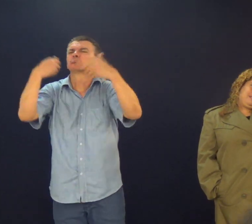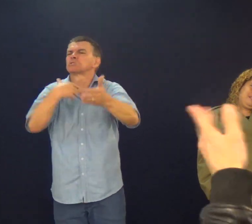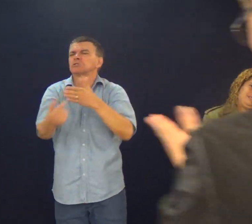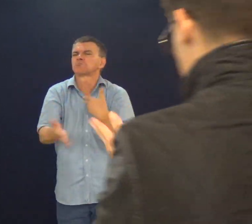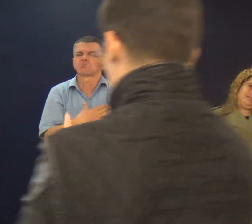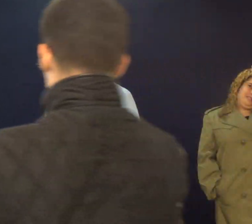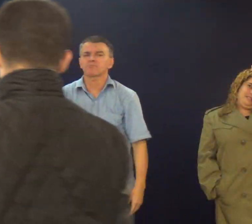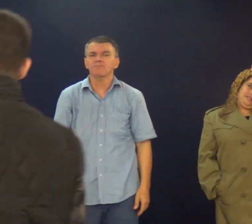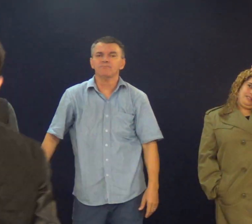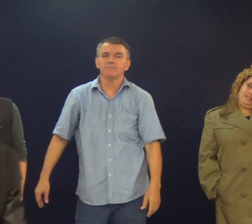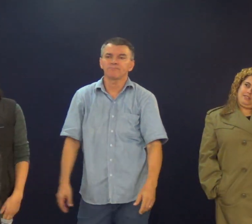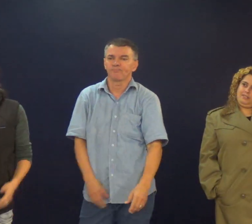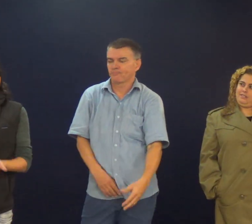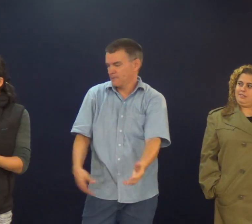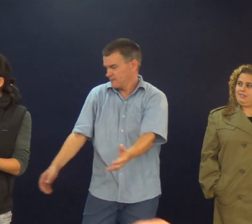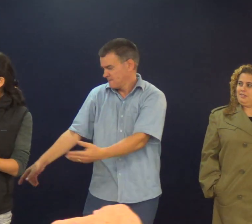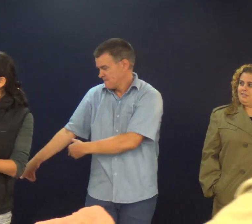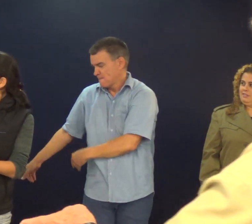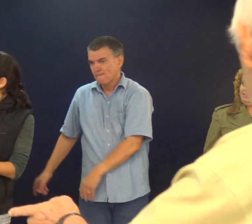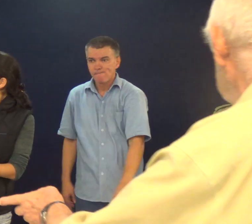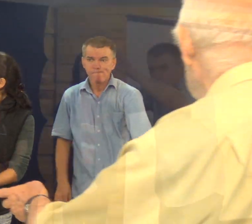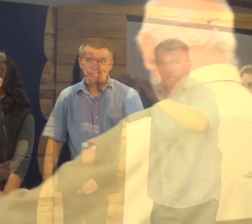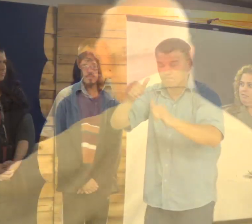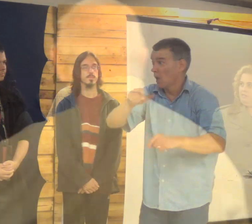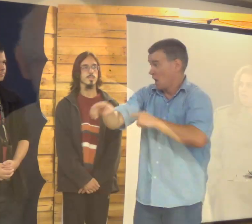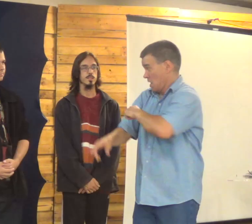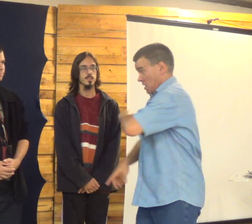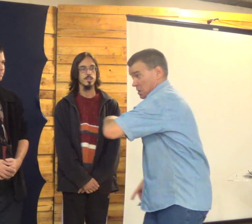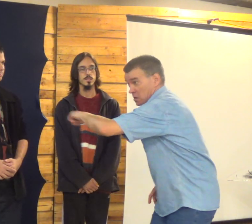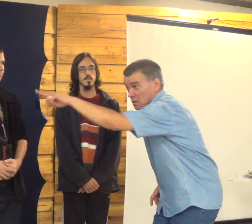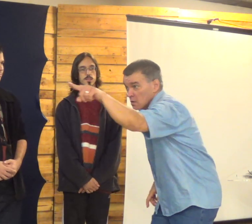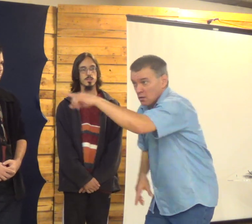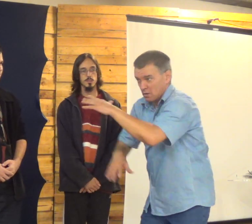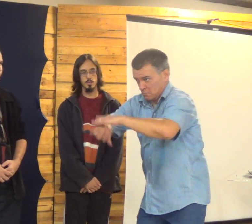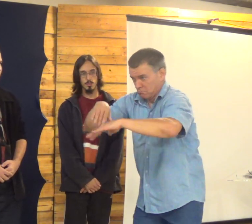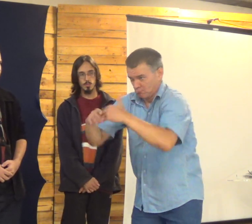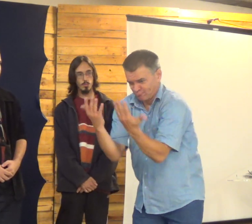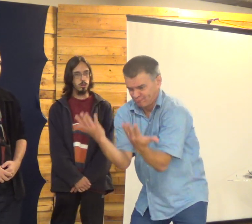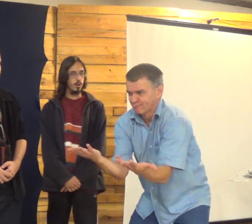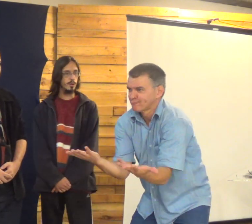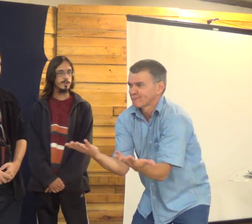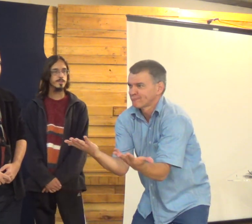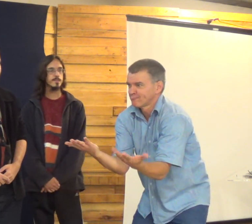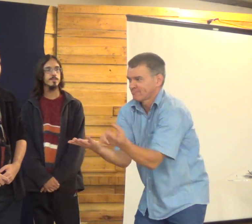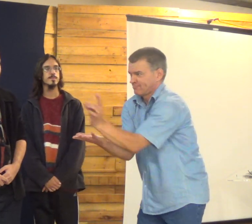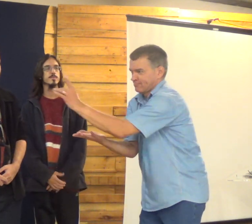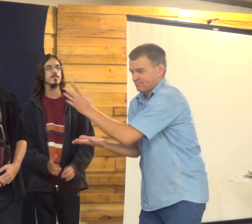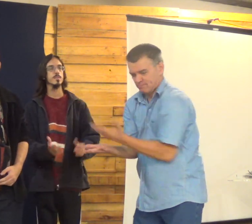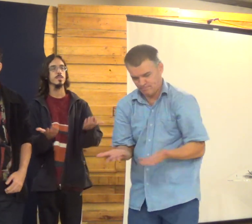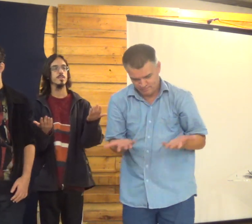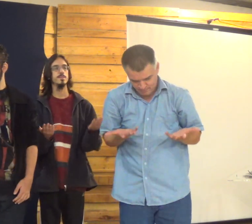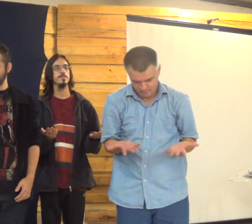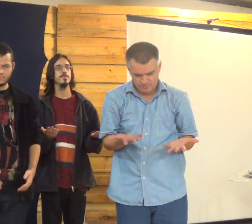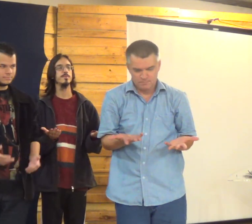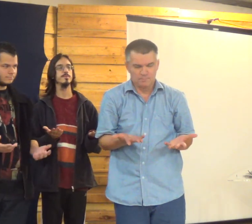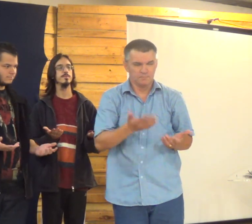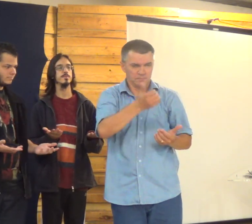Não tenha vergonha Pode vir Coloque suas mãos para cá Estenda suas mãos Vocês como se estivessem recebendo alguma